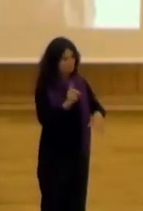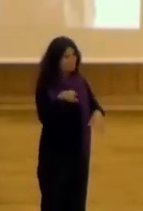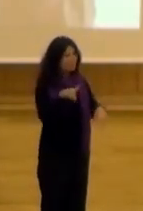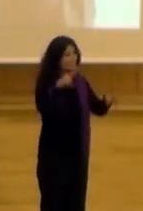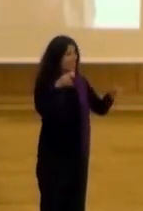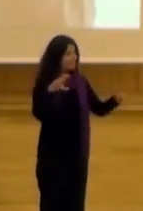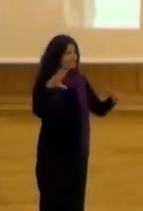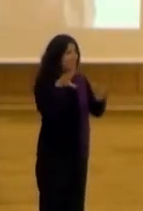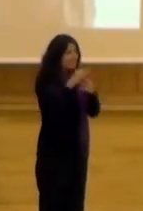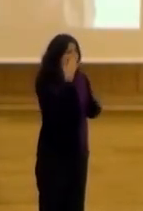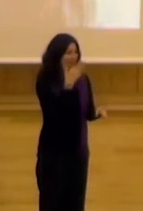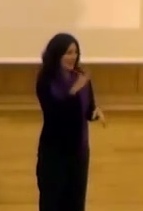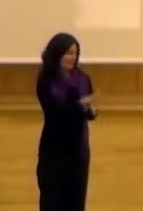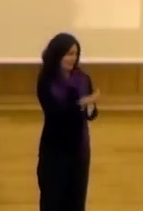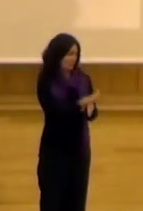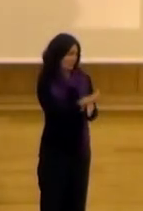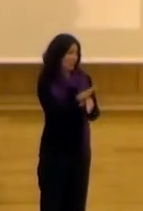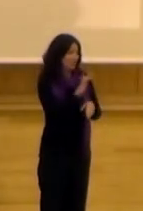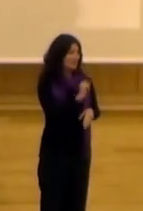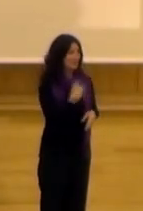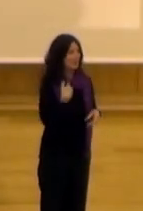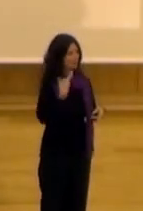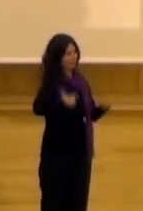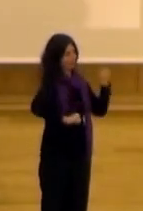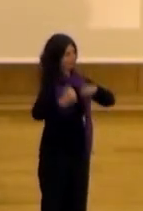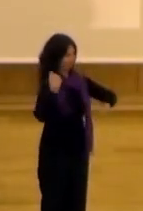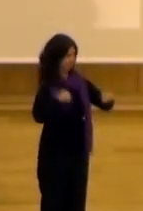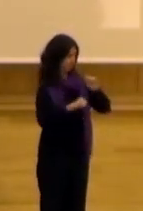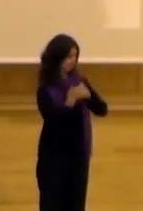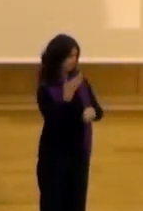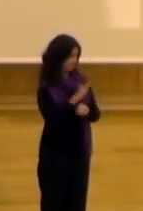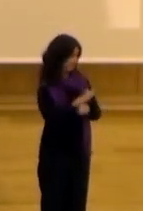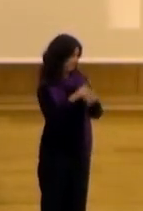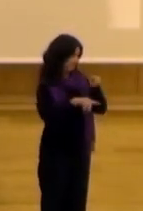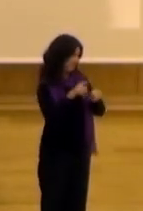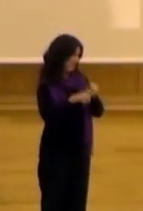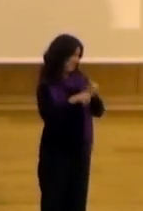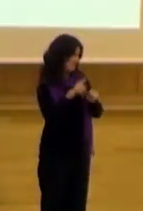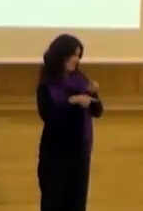con las aptitudes, pero también con las actitudes que pusieron los distintos